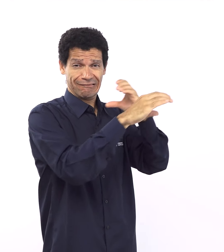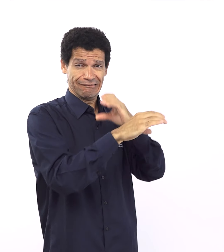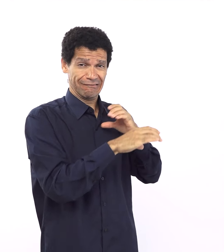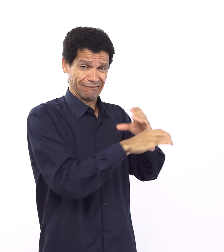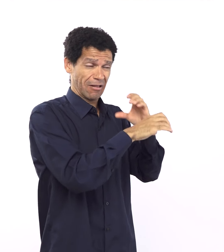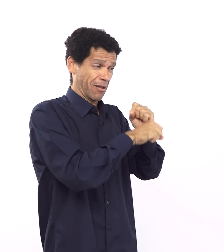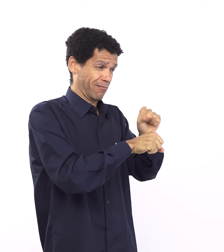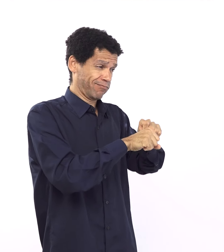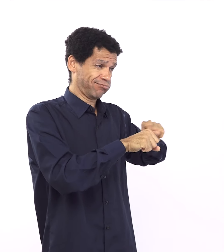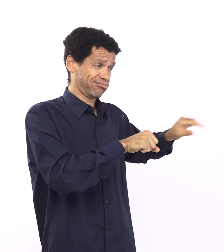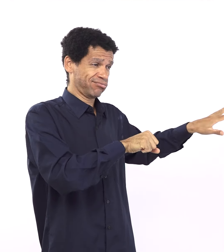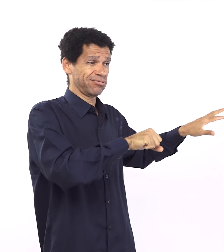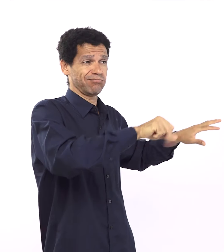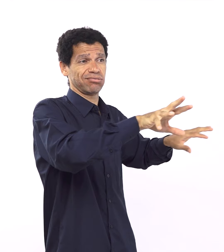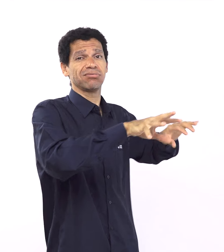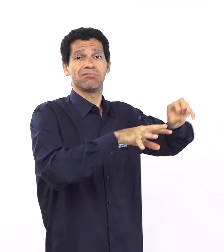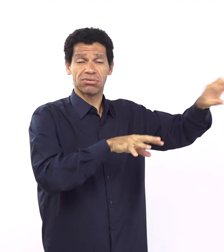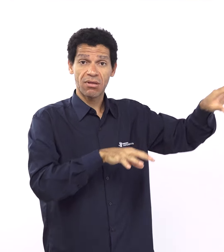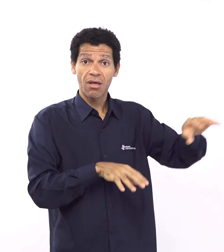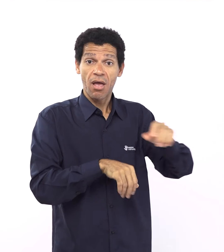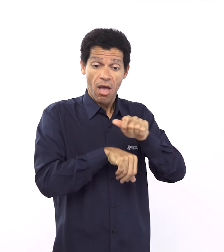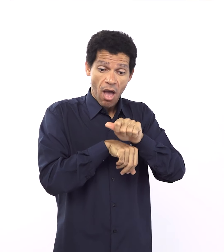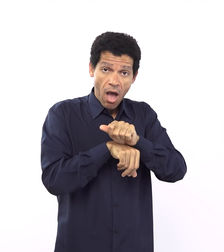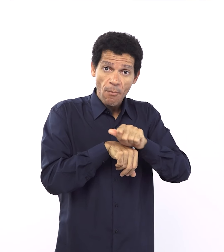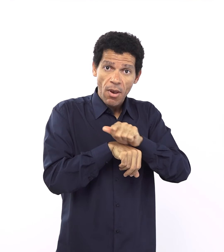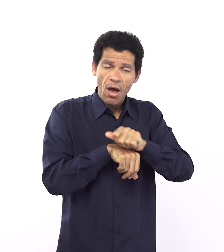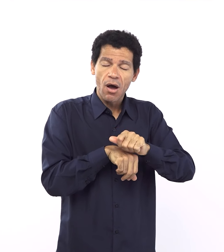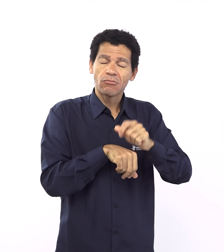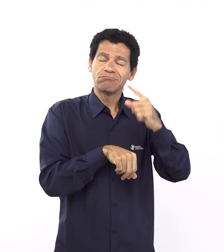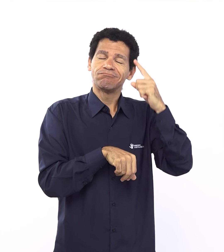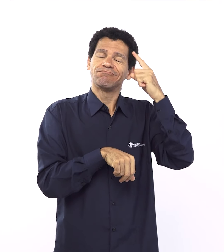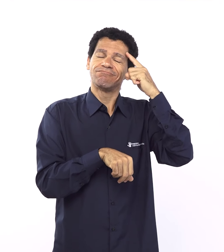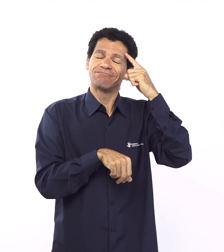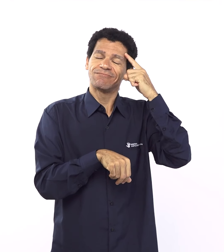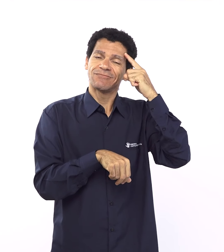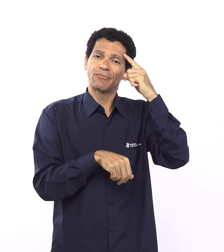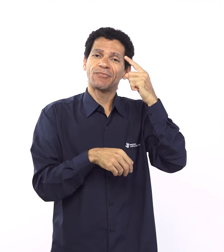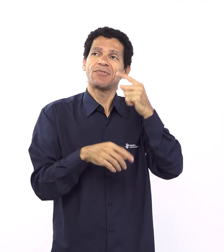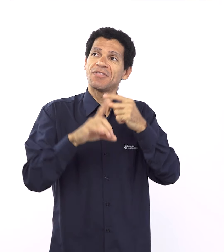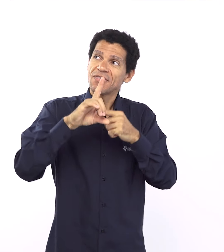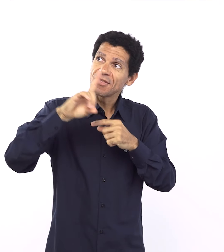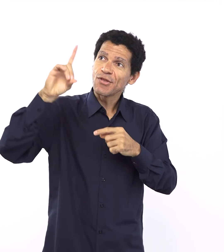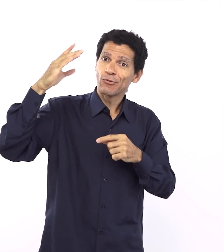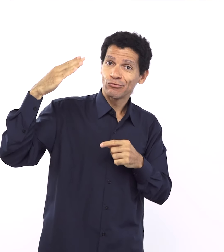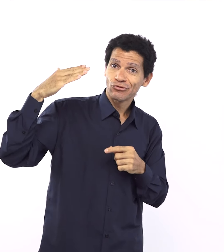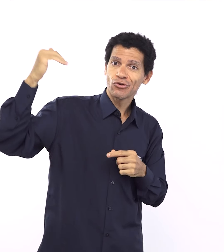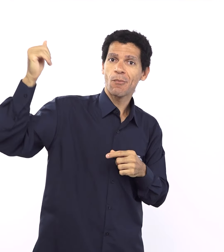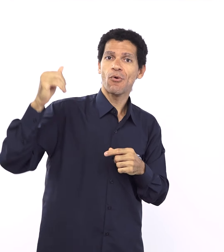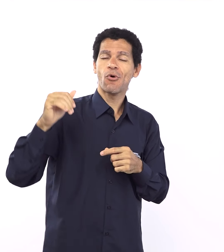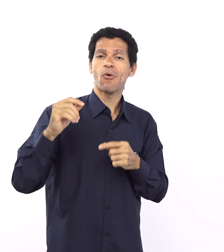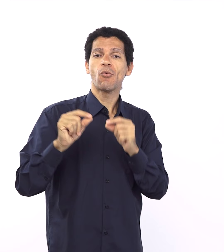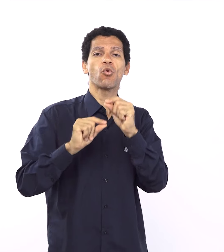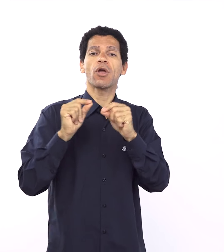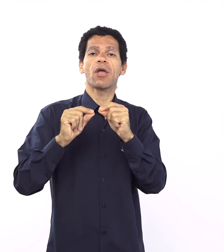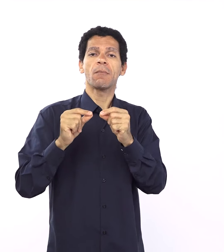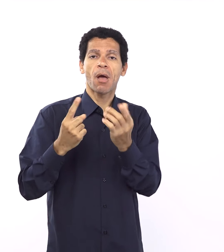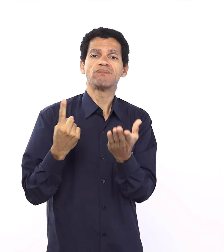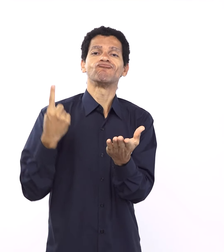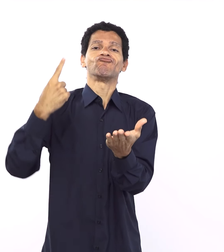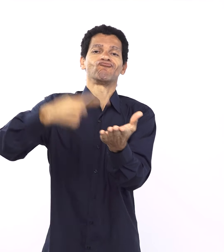eleito, mas é pra que Abraão seja apenas um meio, um instrumento de Deus, um canal pra que Deus alcance essas